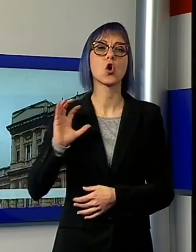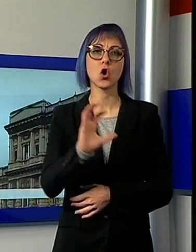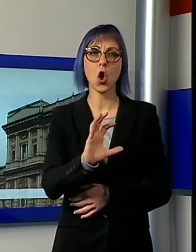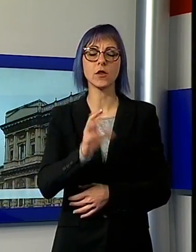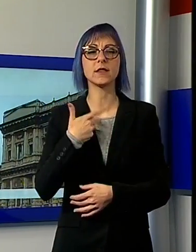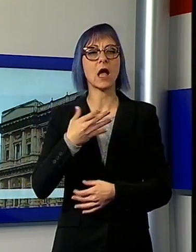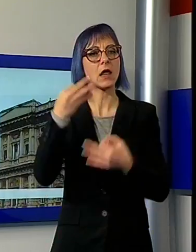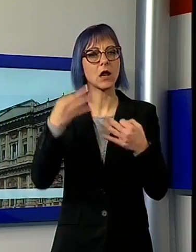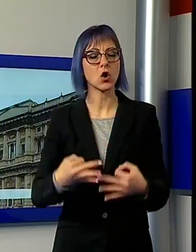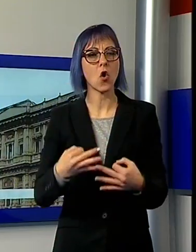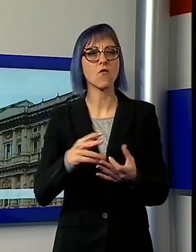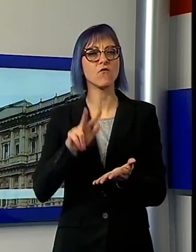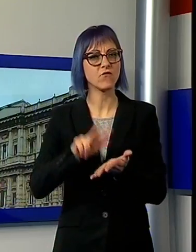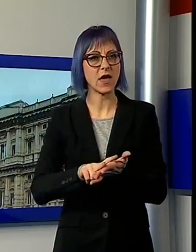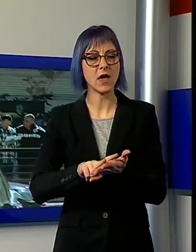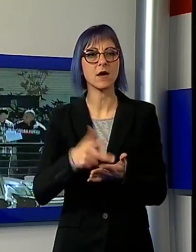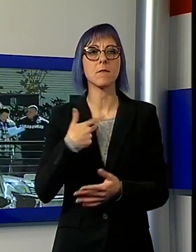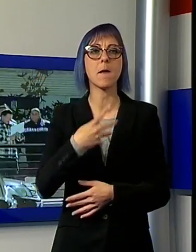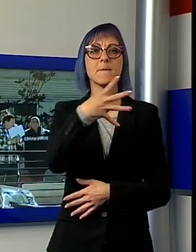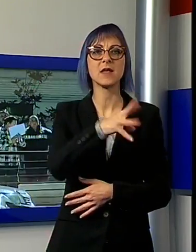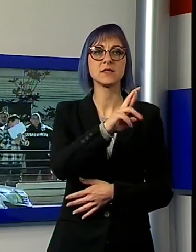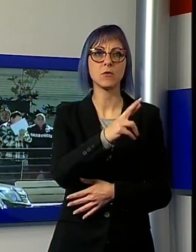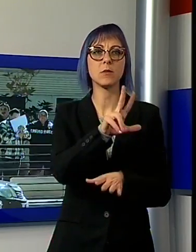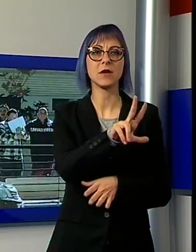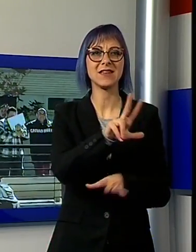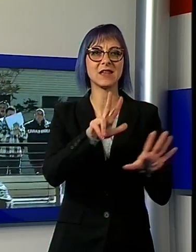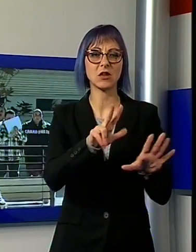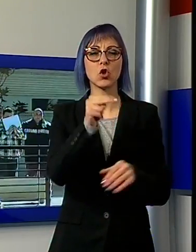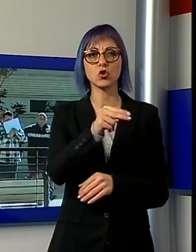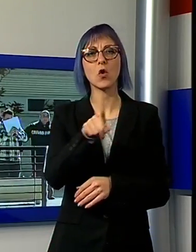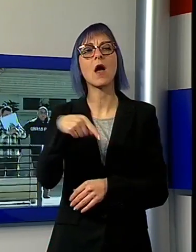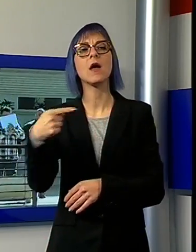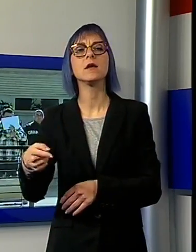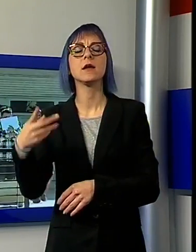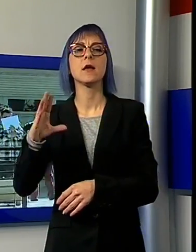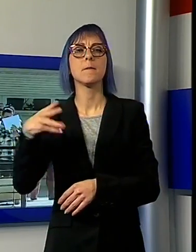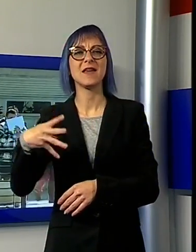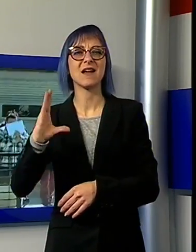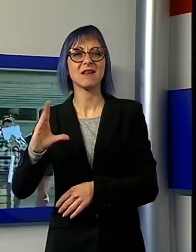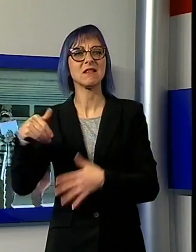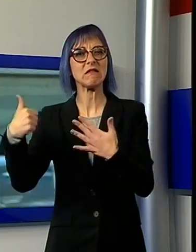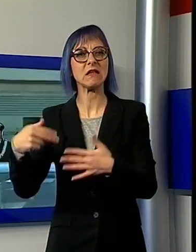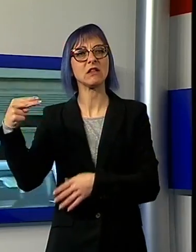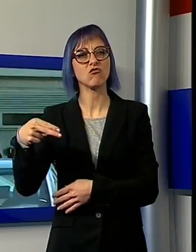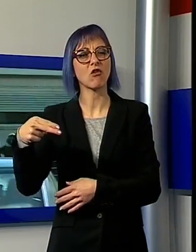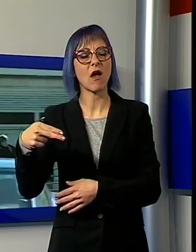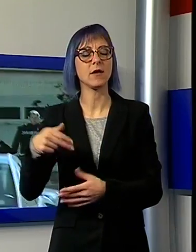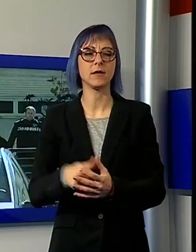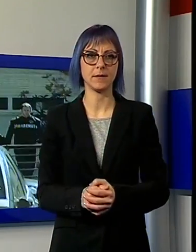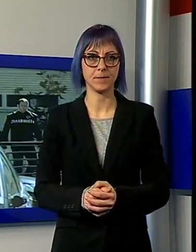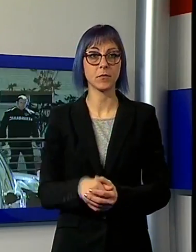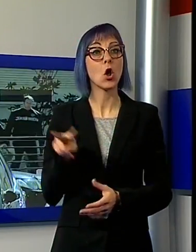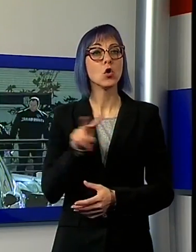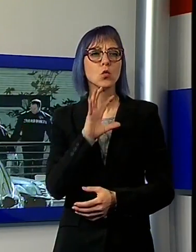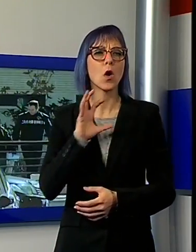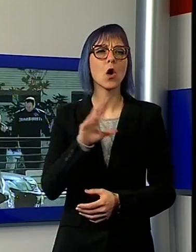condanna a 38 anni e 16 anni per Massimo Remorini e Maria Casentini, accusati della morte e della distruzione dei cadaveri di Claudia